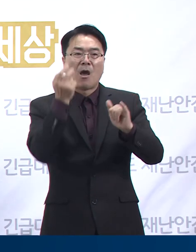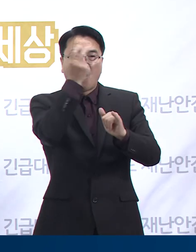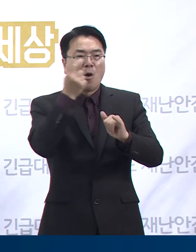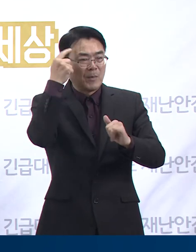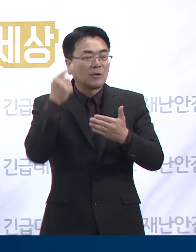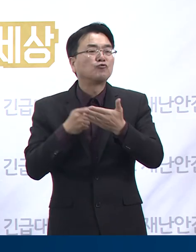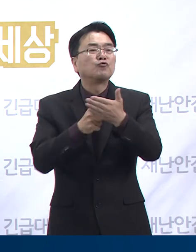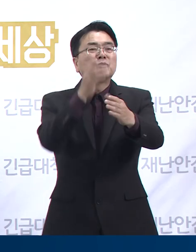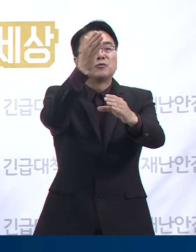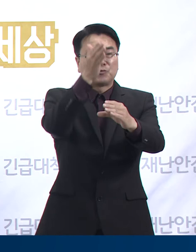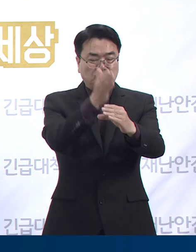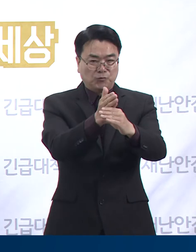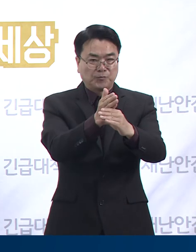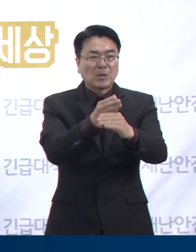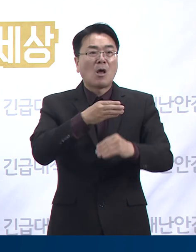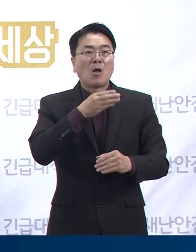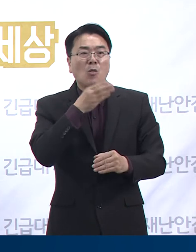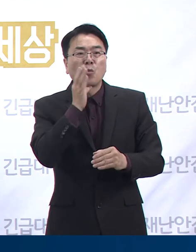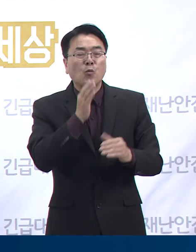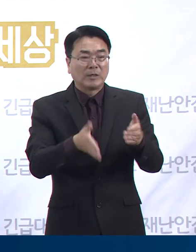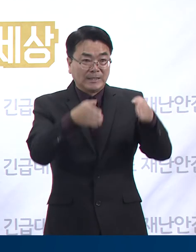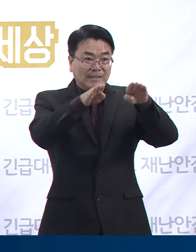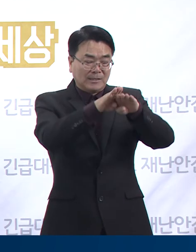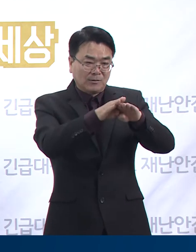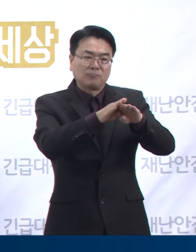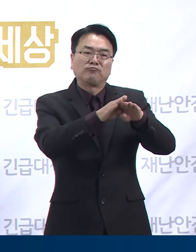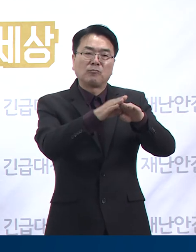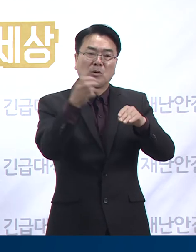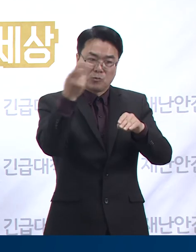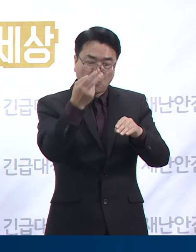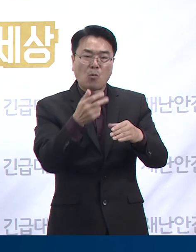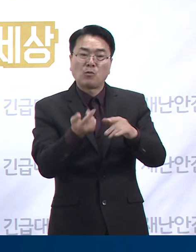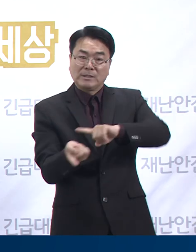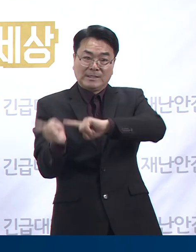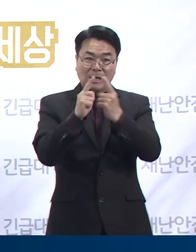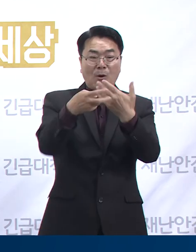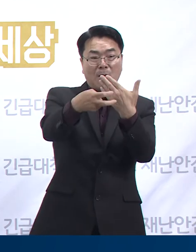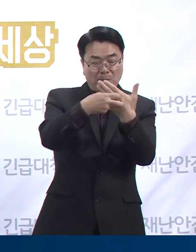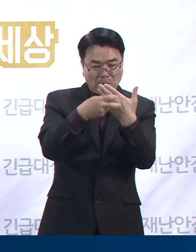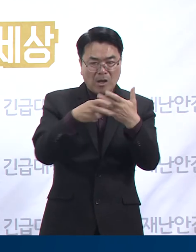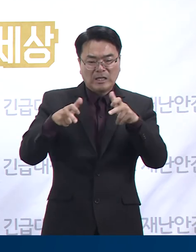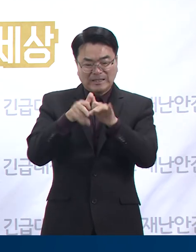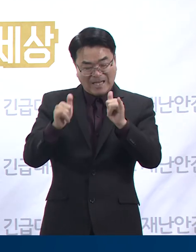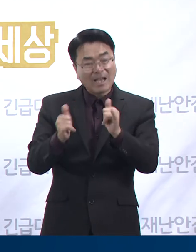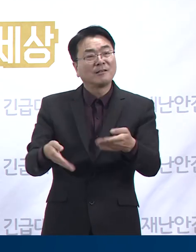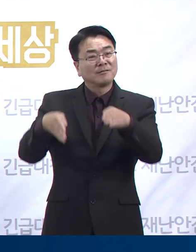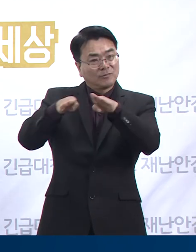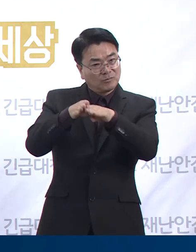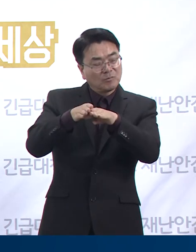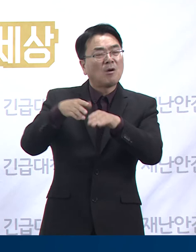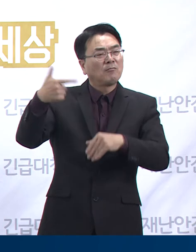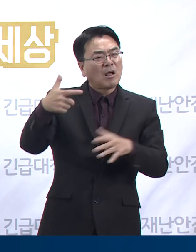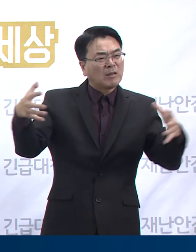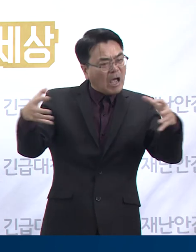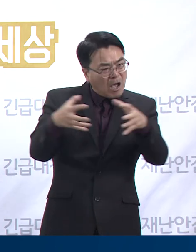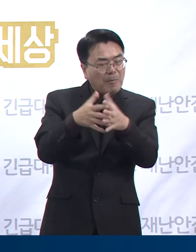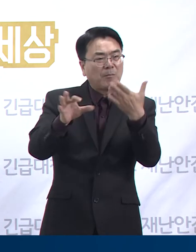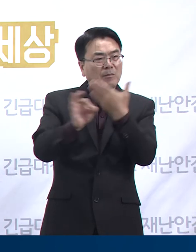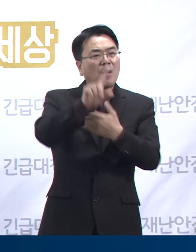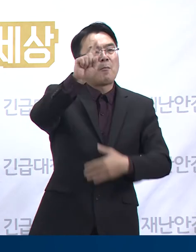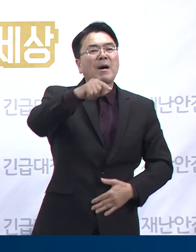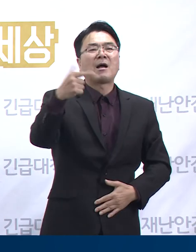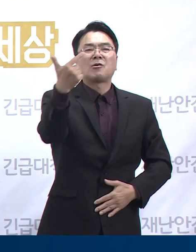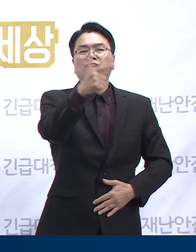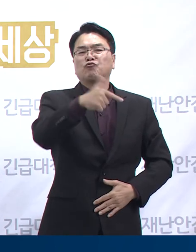하며 대상자는 노인주거시설 753명, 재활병원 2,300명, 장애인시설 7,568명 등 총 1만